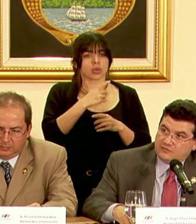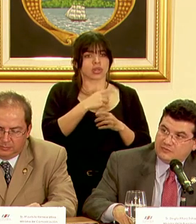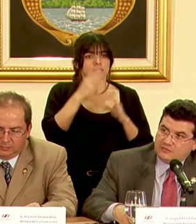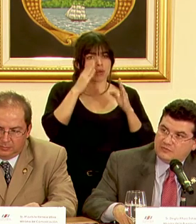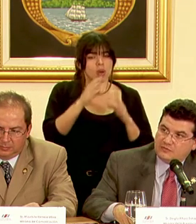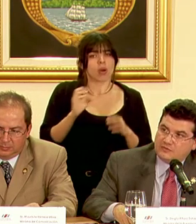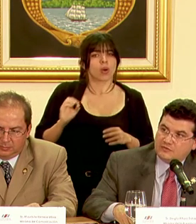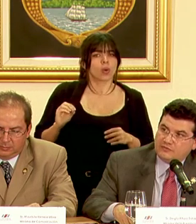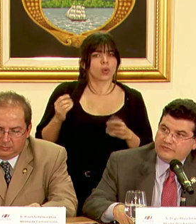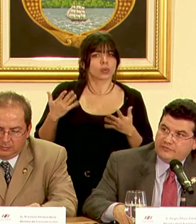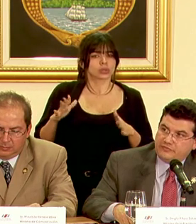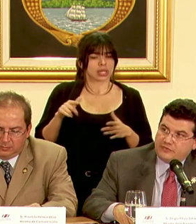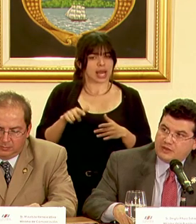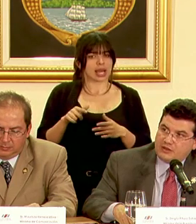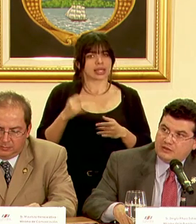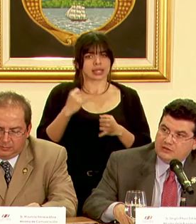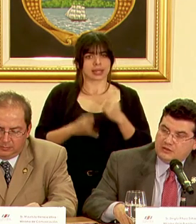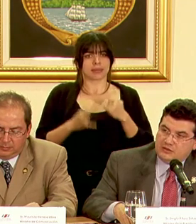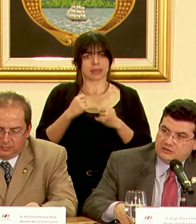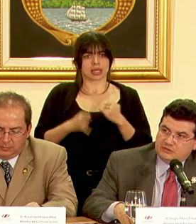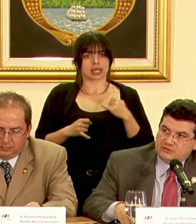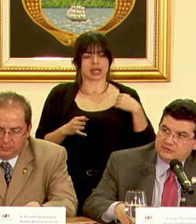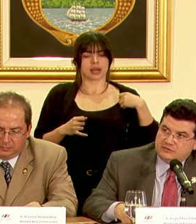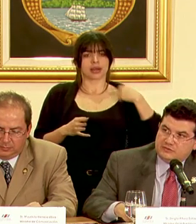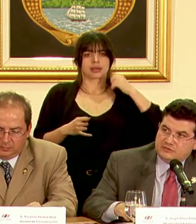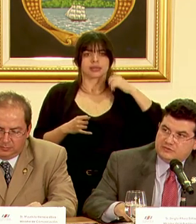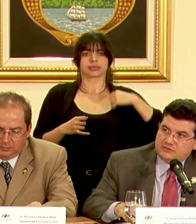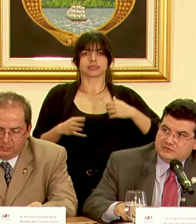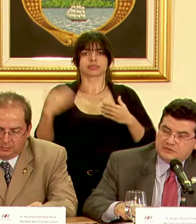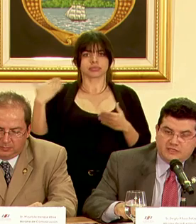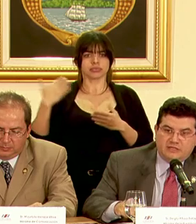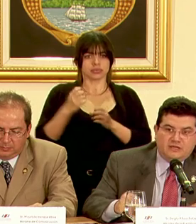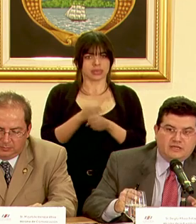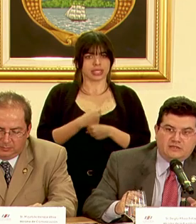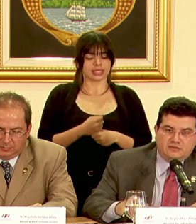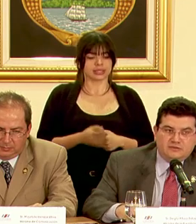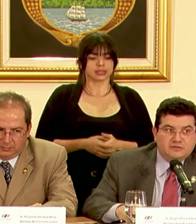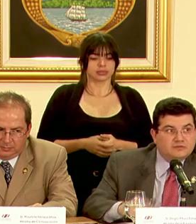o ya aquí digamos termina lo que se ha venido haciendo